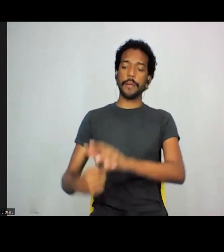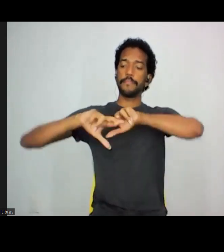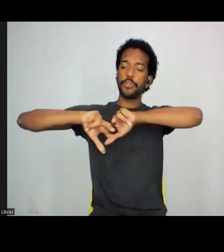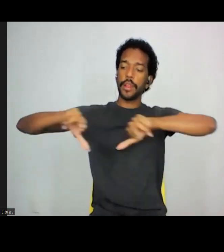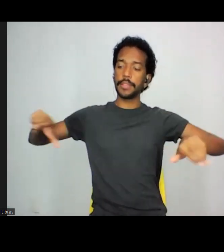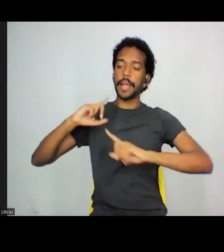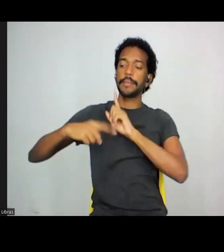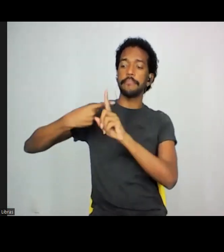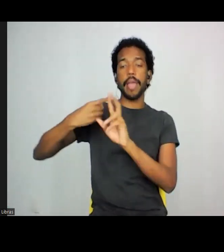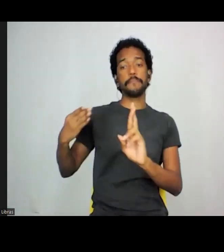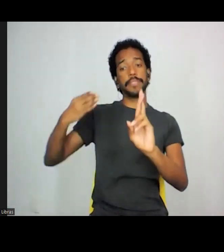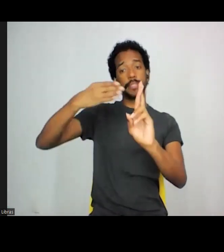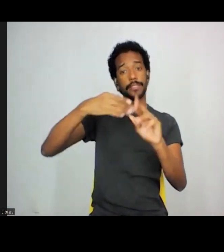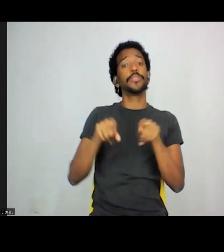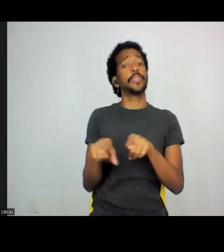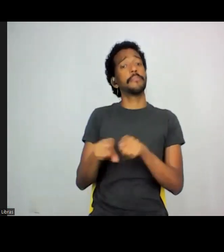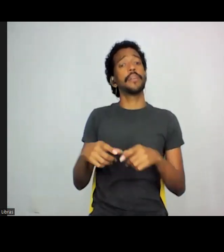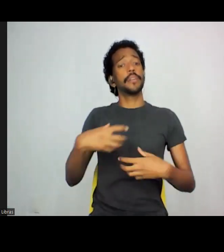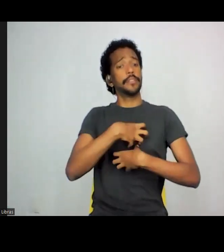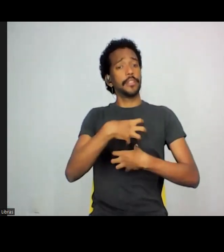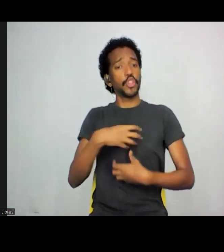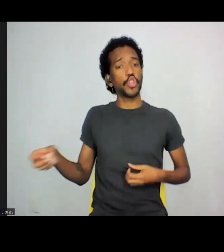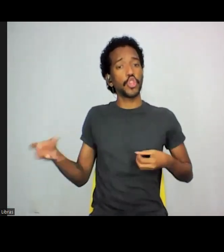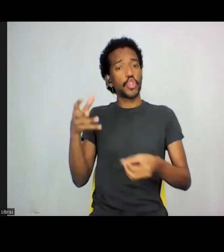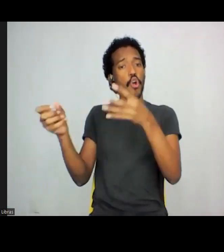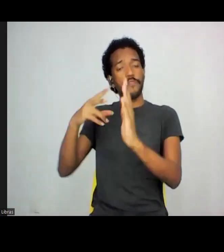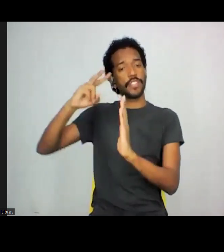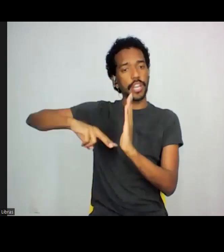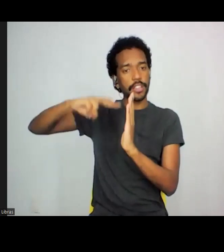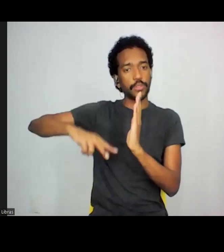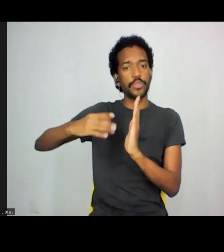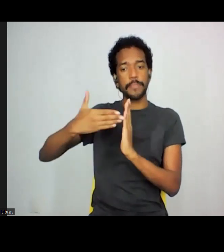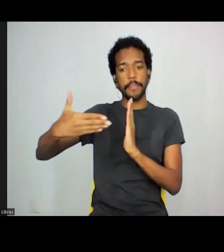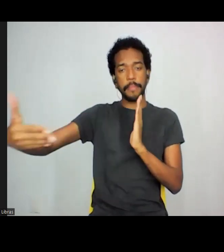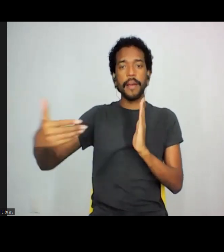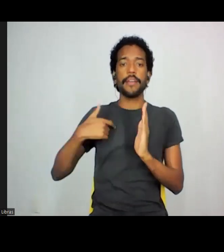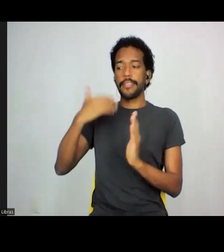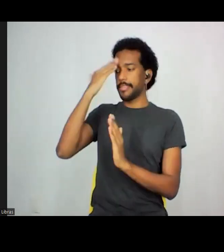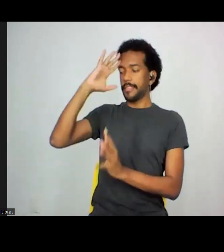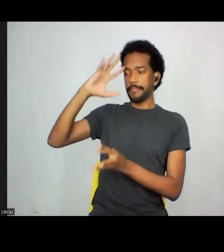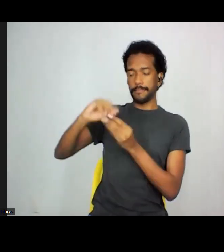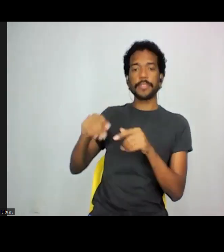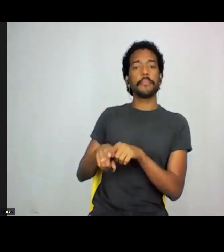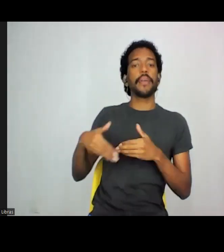fazer novas leituras como a professora Josiane vai tratar na quarta-feira.